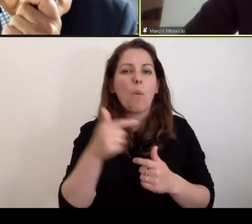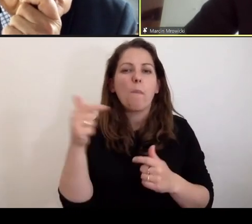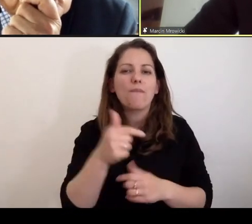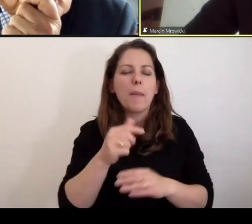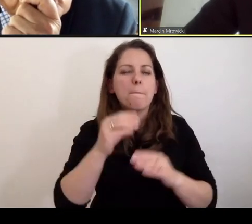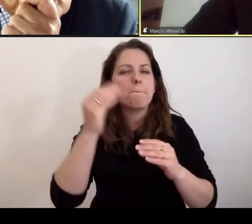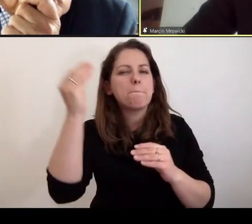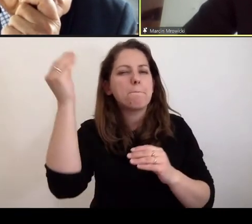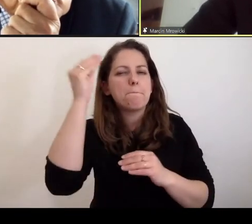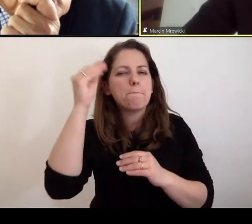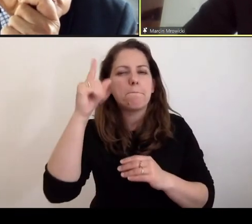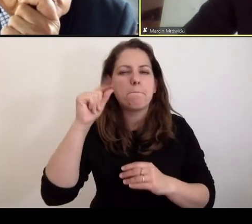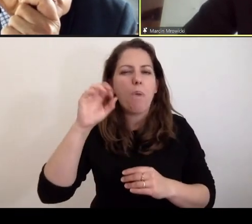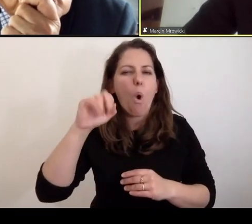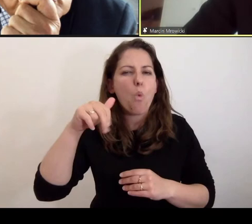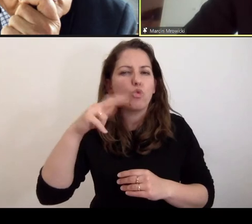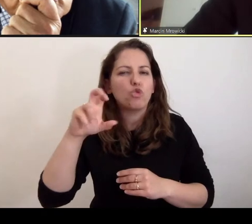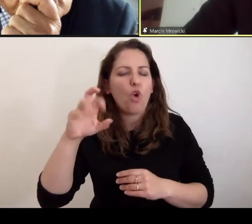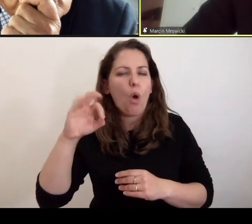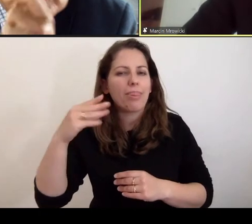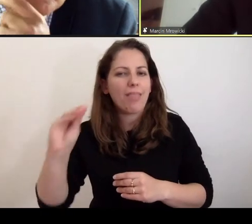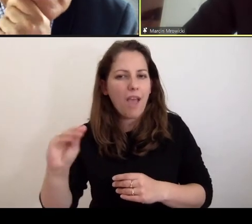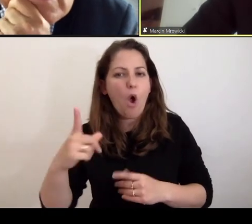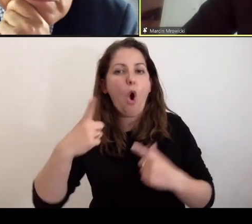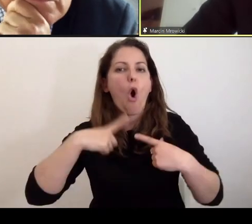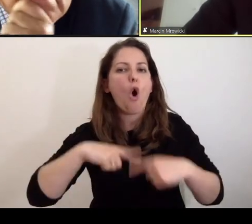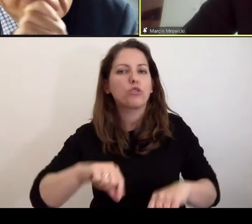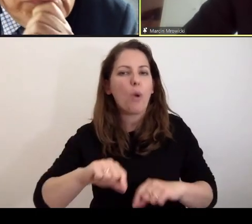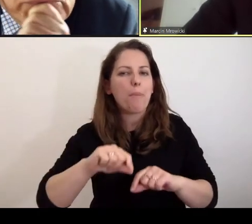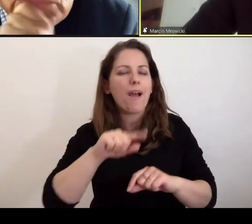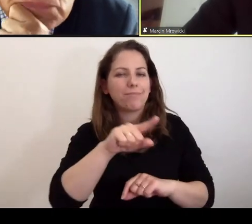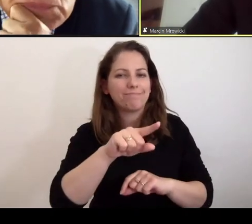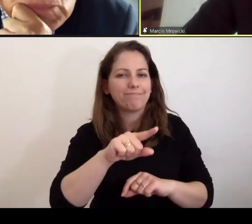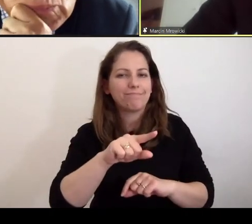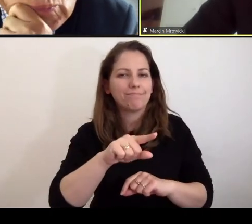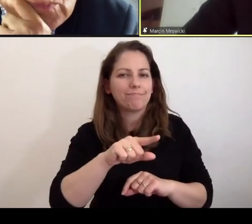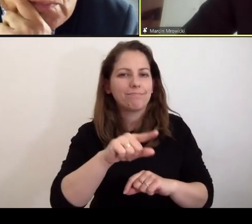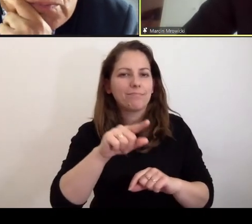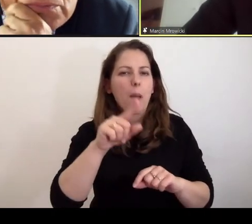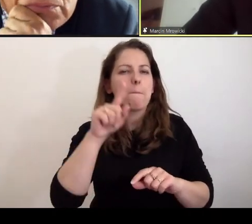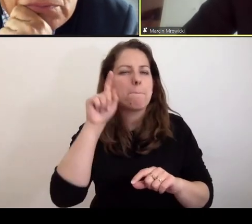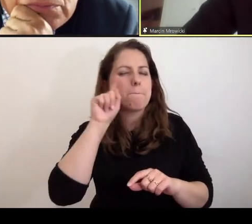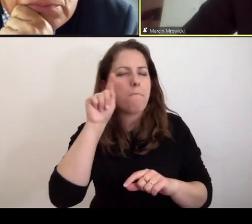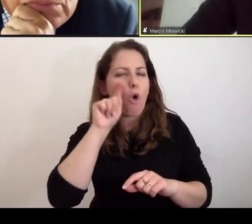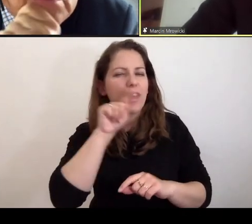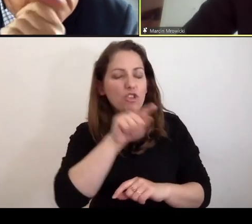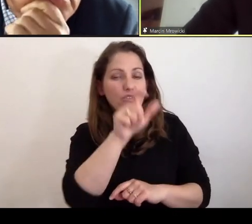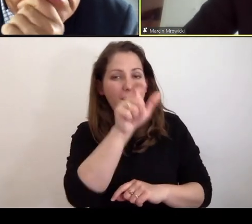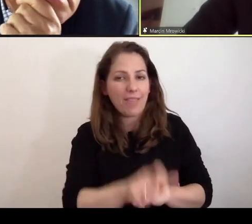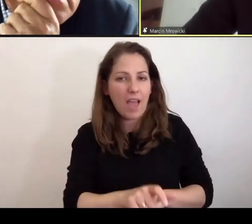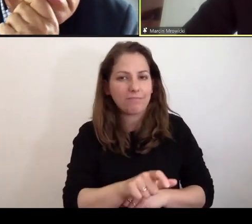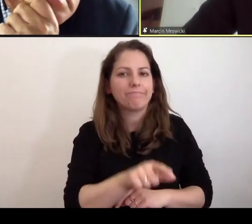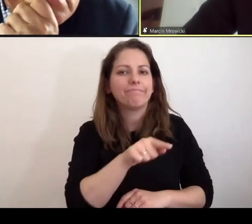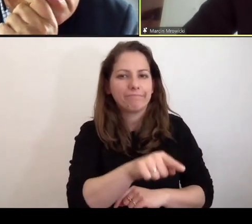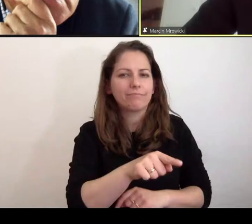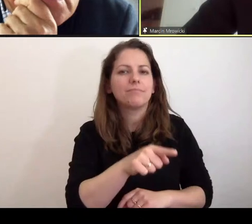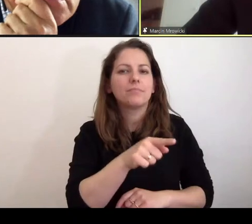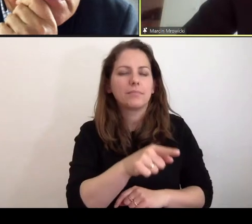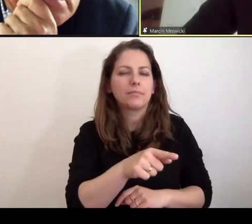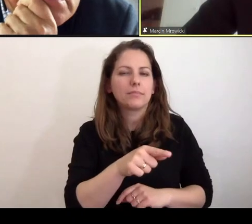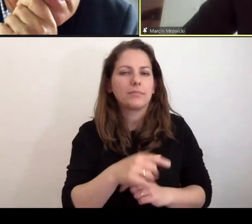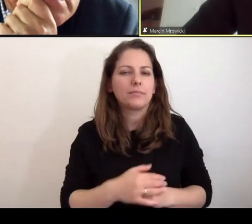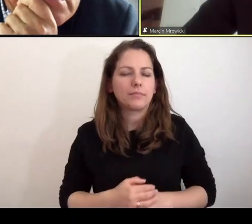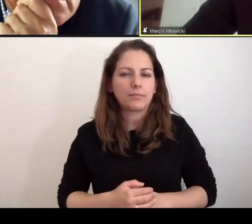pouczony osoba podejrzana, to są one oczywiście wymienione w